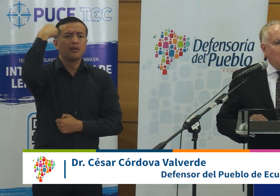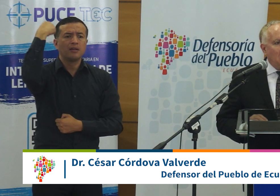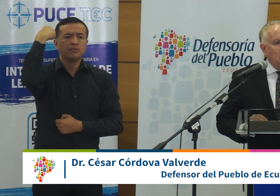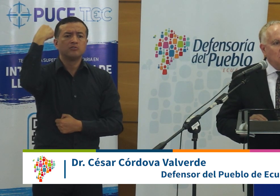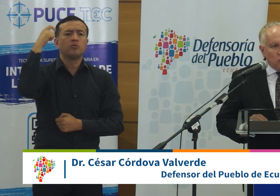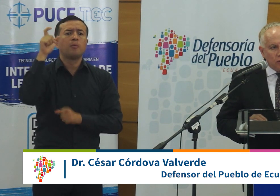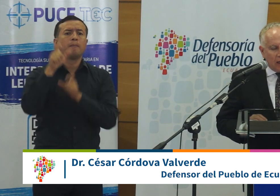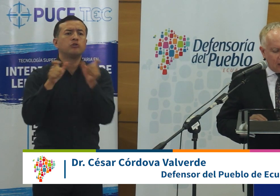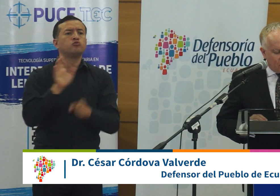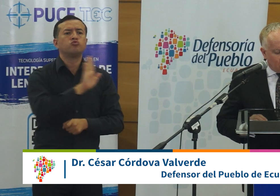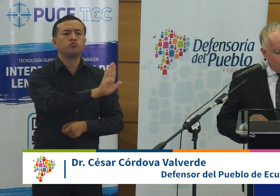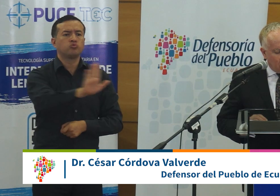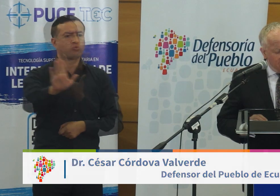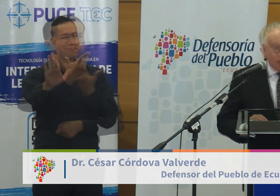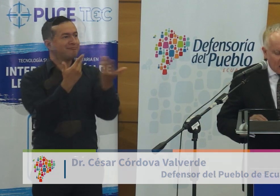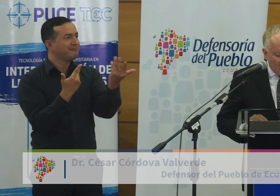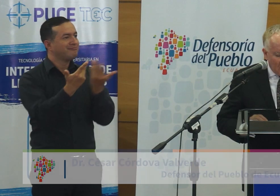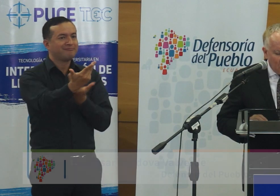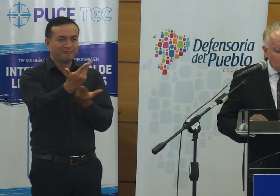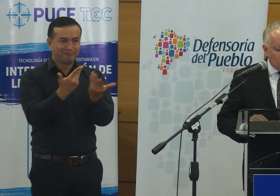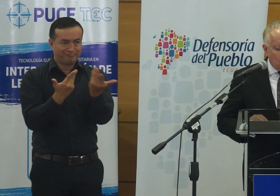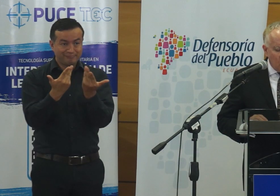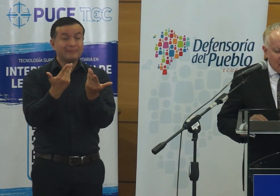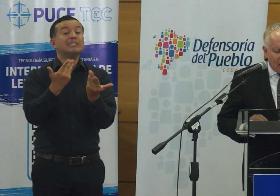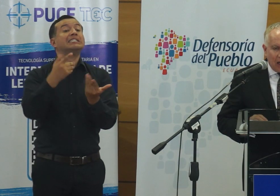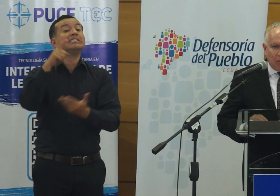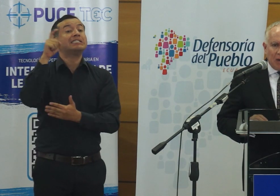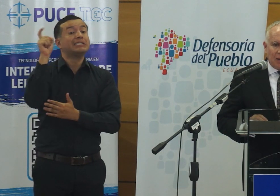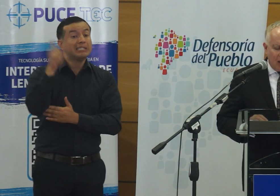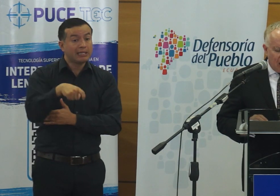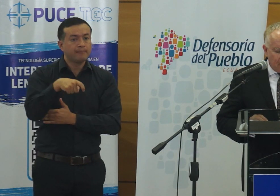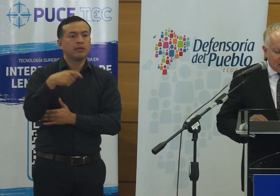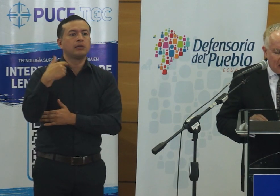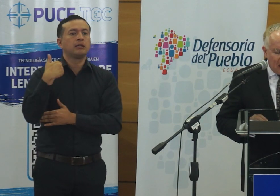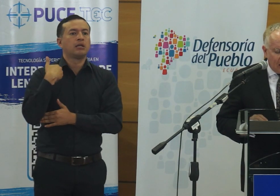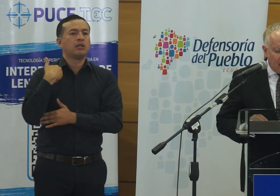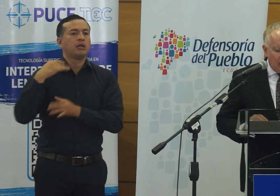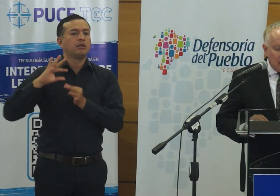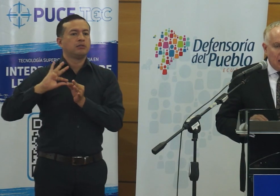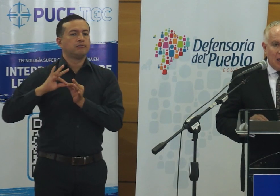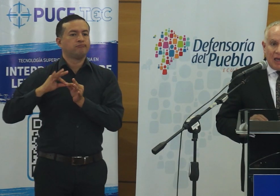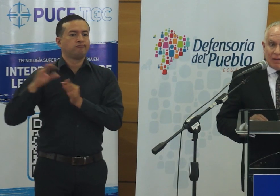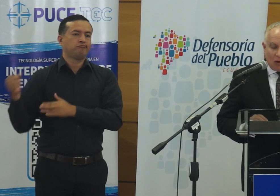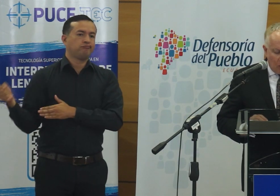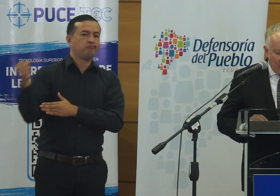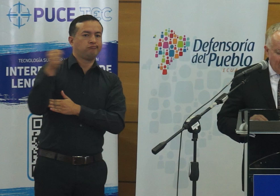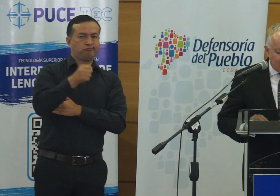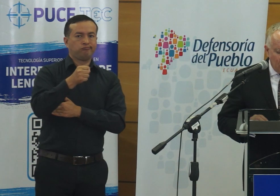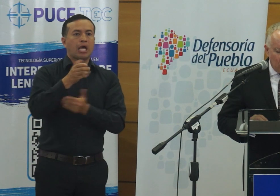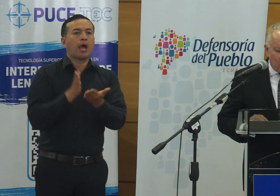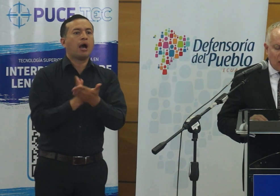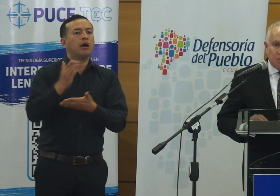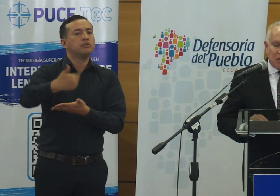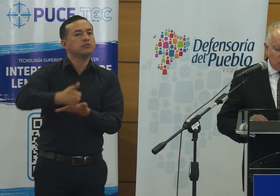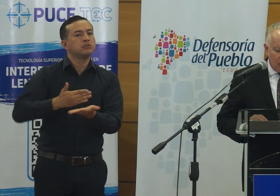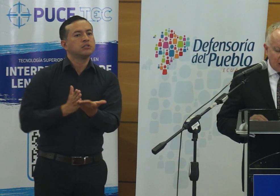sus derechos. Necesitamos un intérprete que facilite esta comunicación con las personas